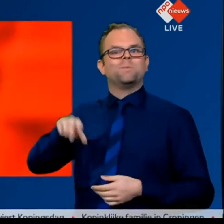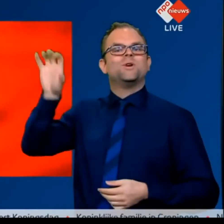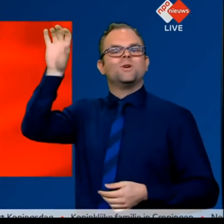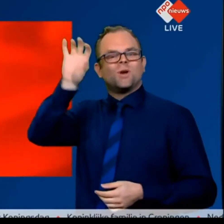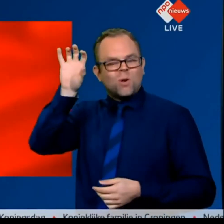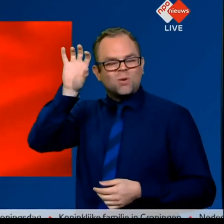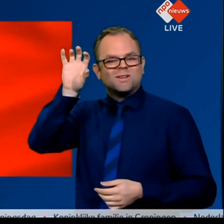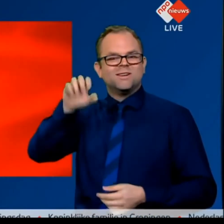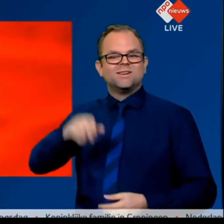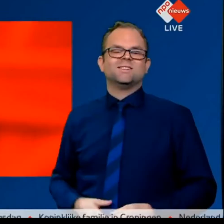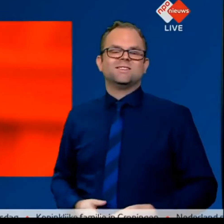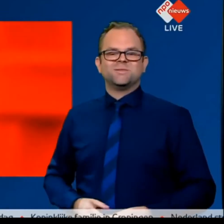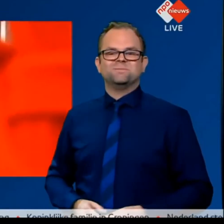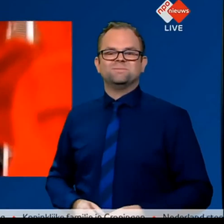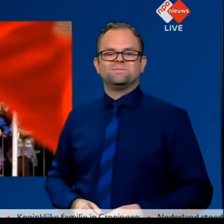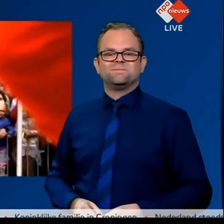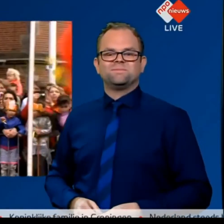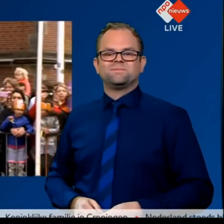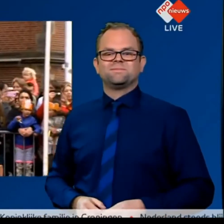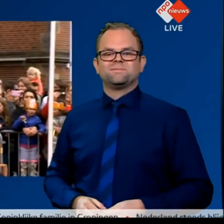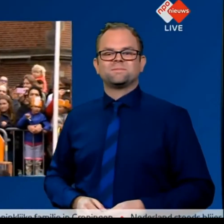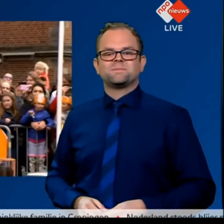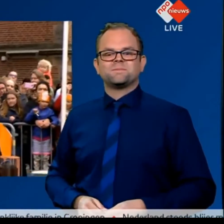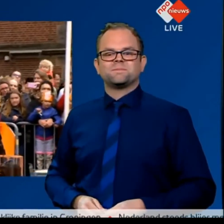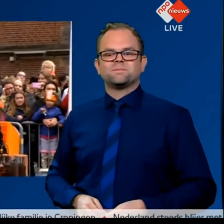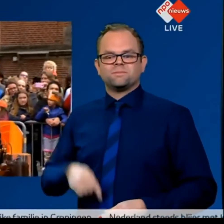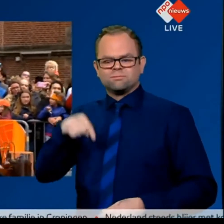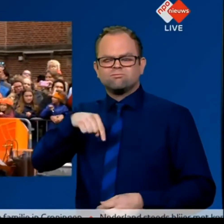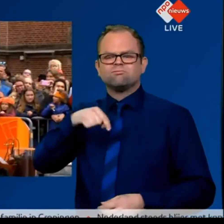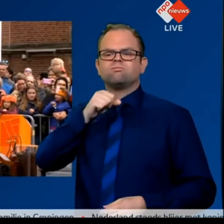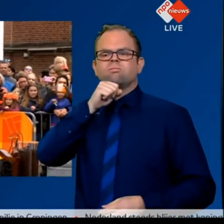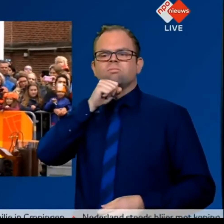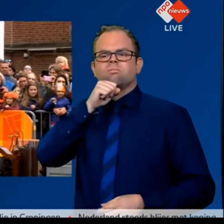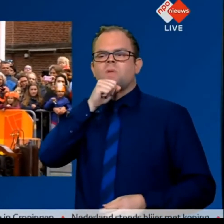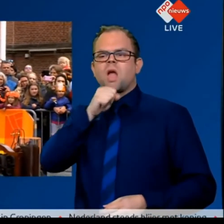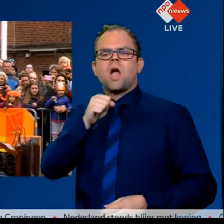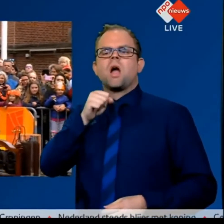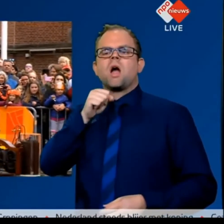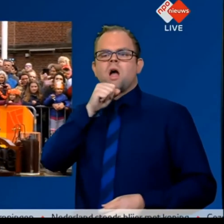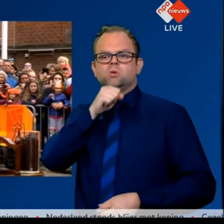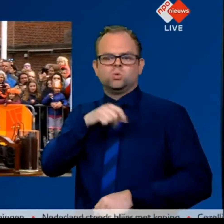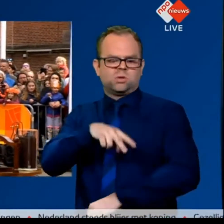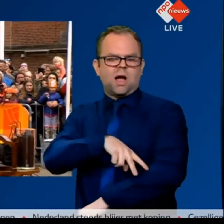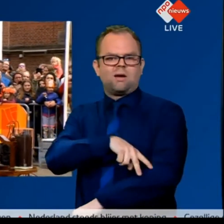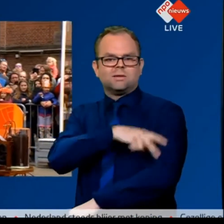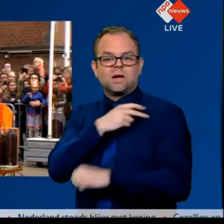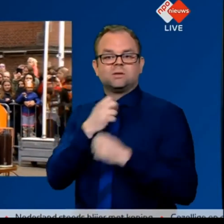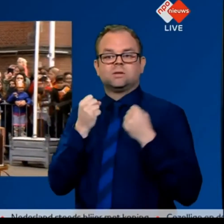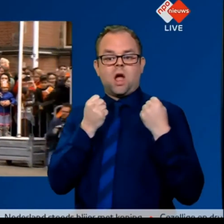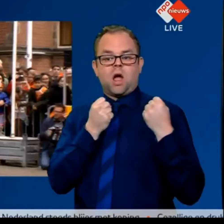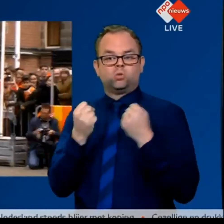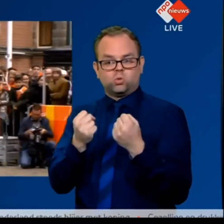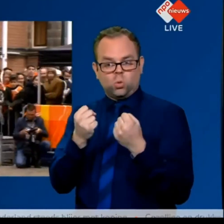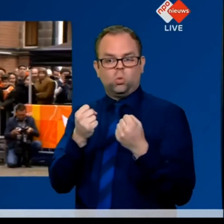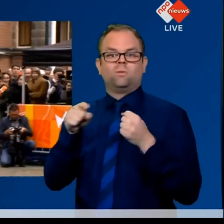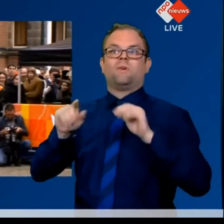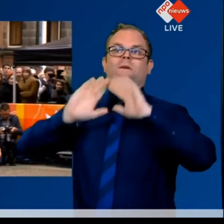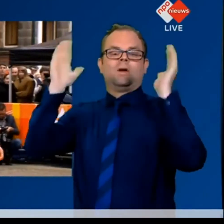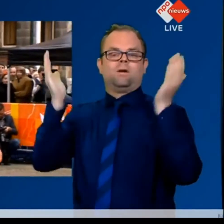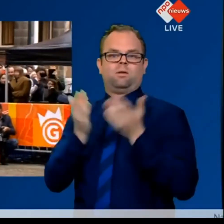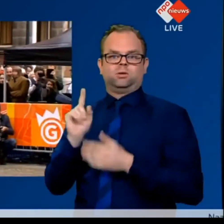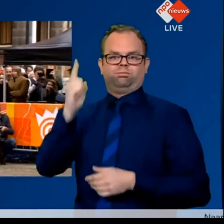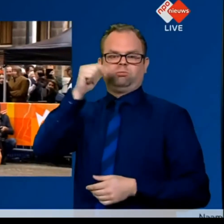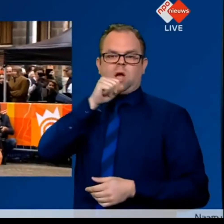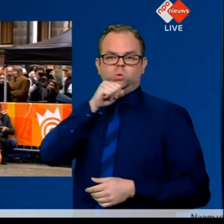Dit is de oudste elektrische auto ter wereld. Die bijna 200 jaar geleden